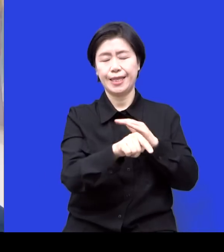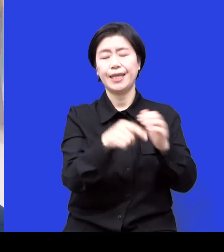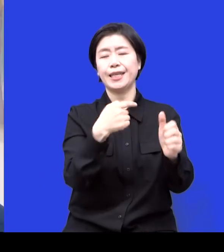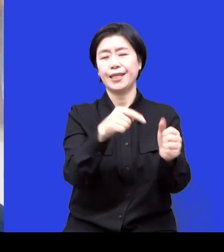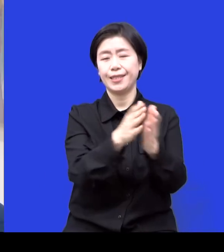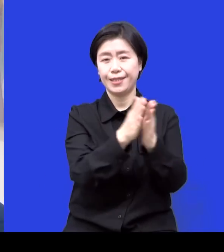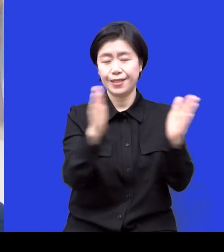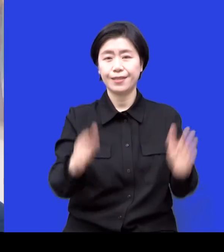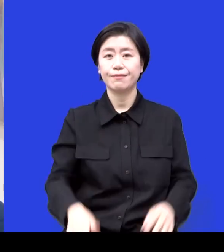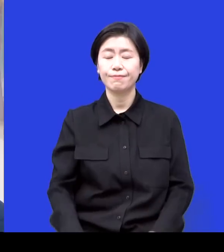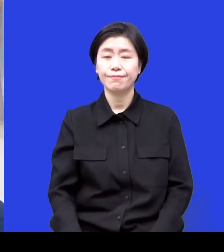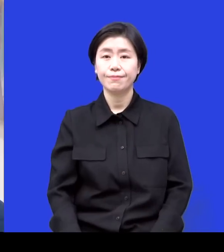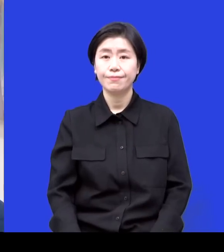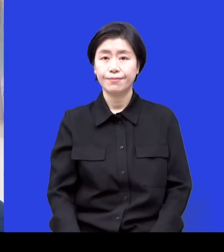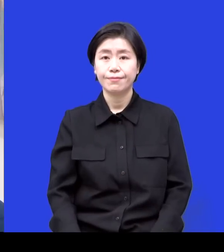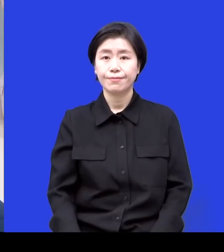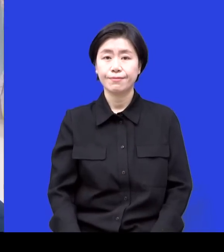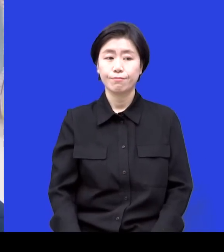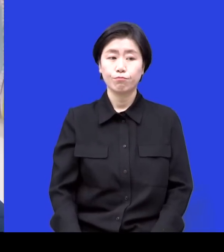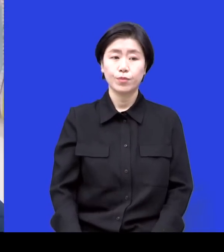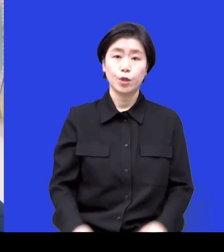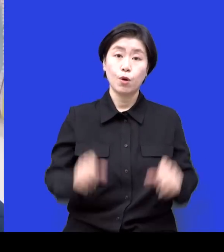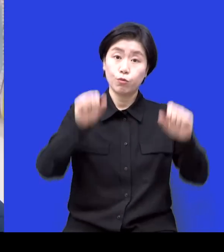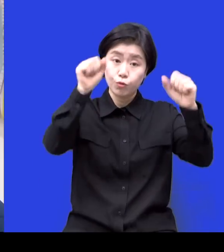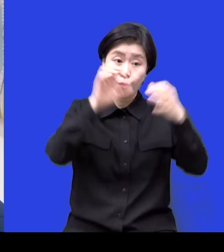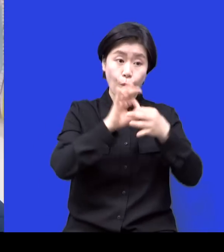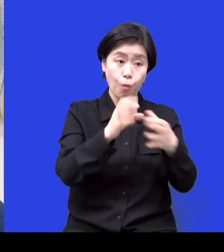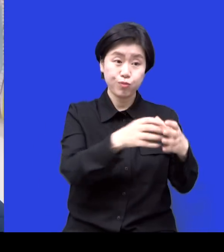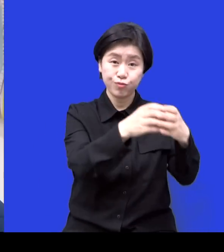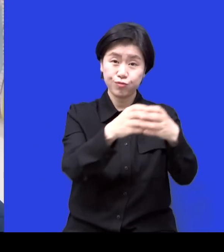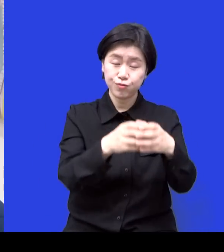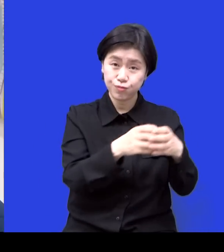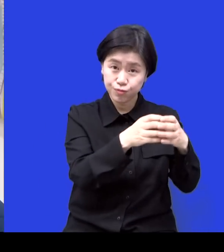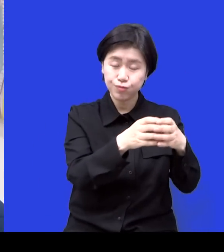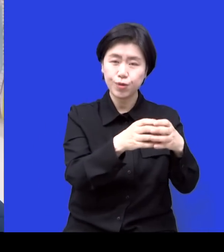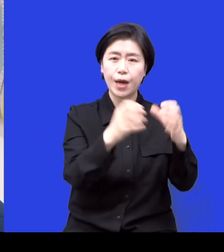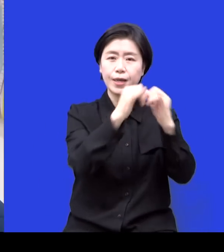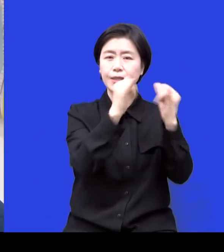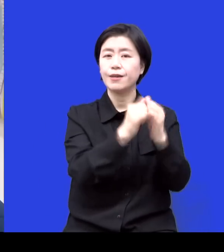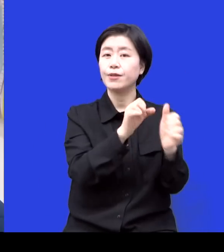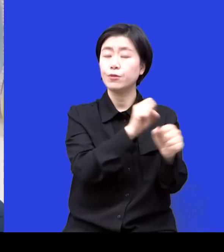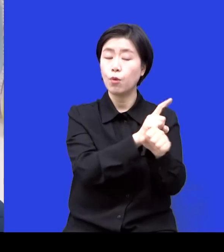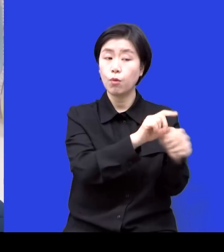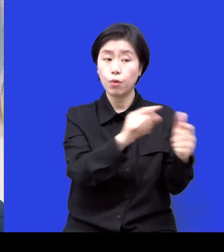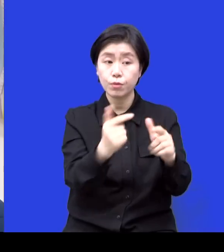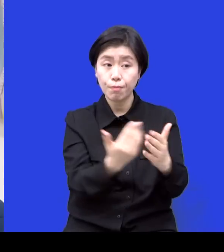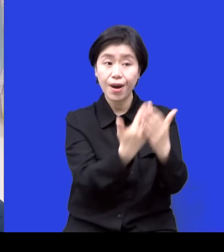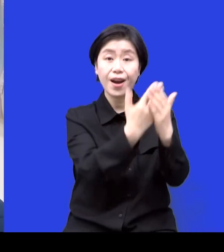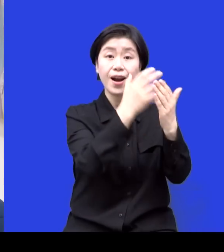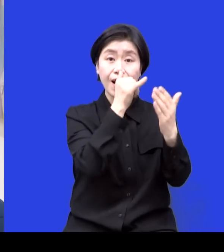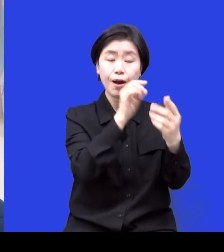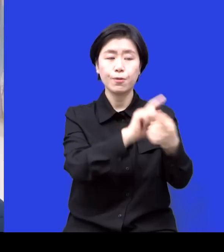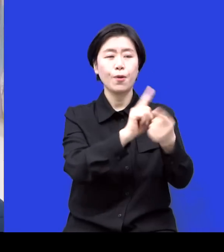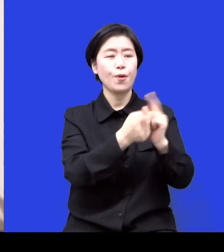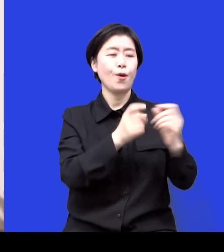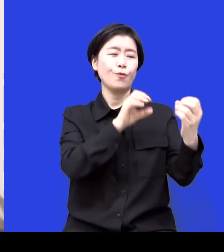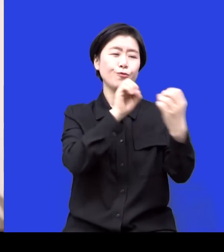이제 뭐 단합도 되고 사회성도 길러주고 아까 얘기했던 것처럼 이런저런 얘기를 하면서 서로 신뢰를 쌓아가고 그러다 보면